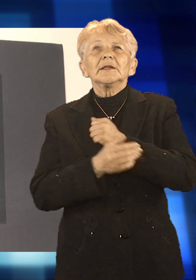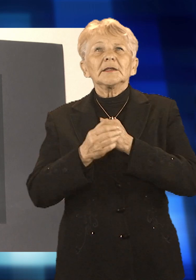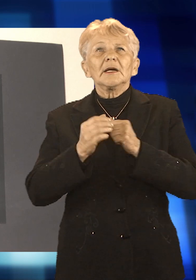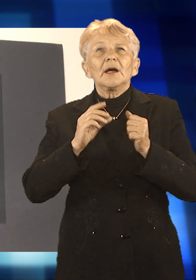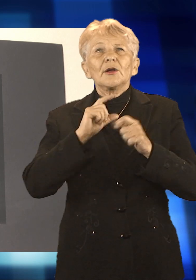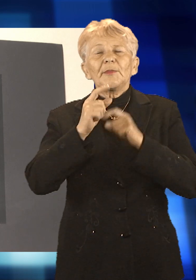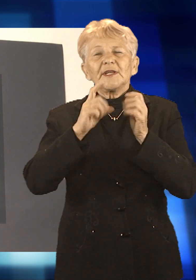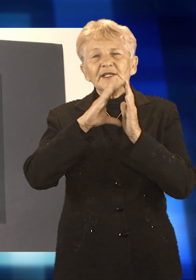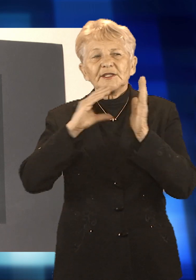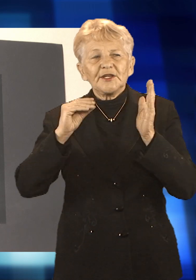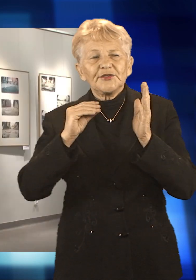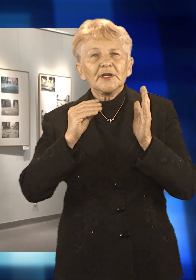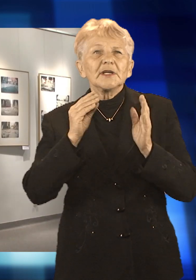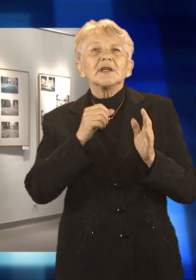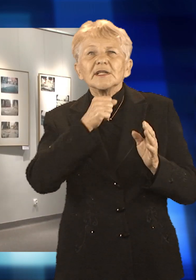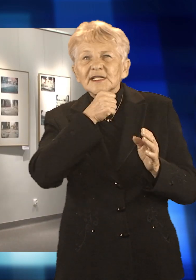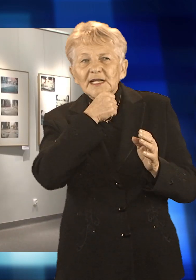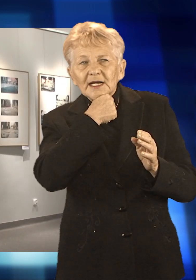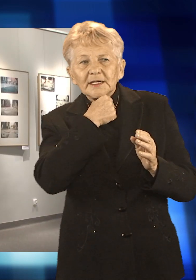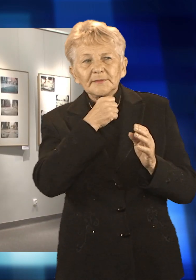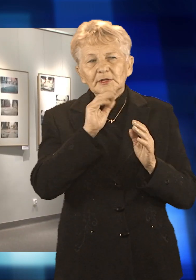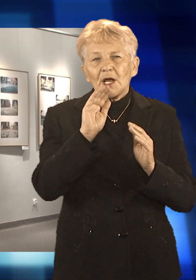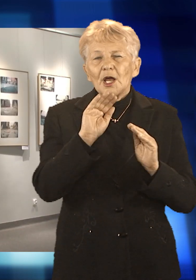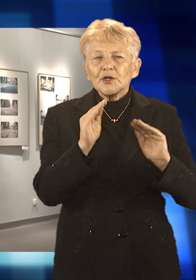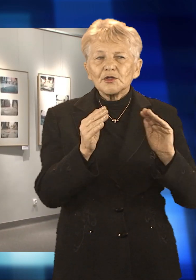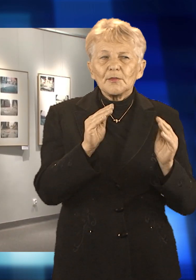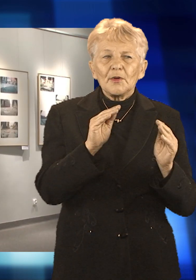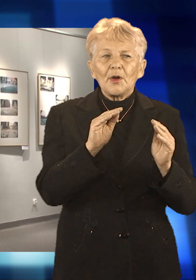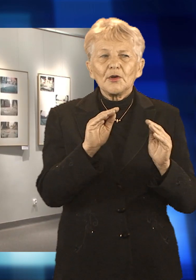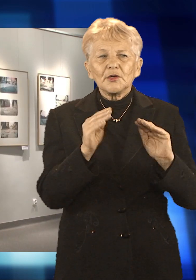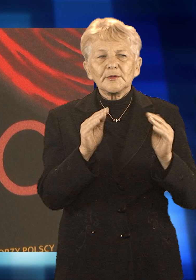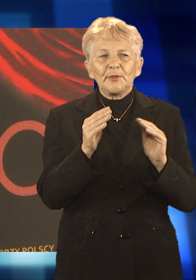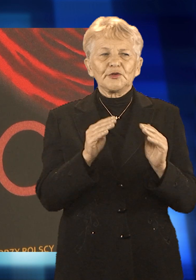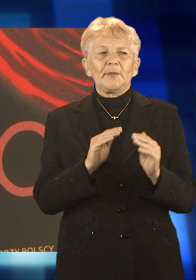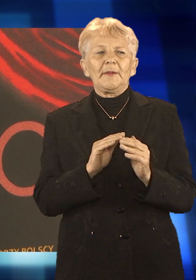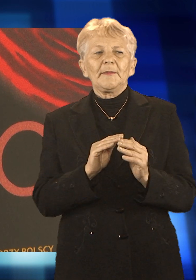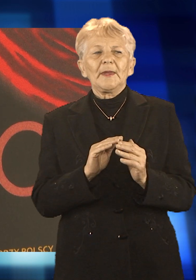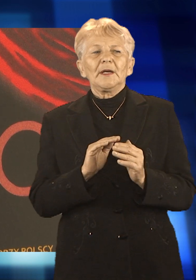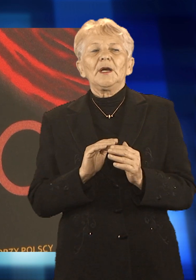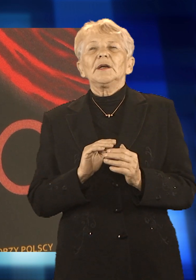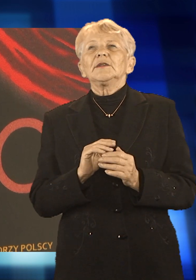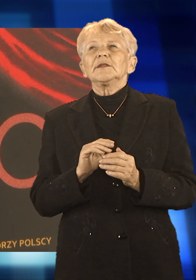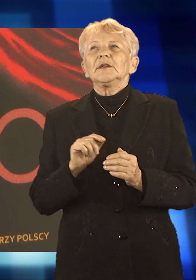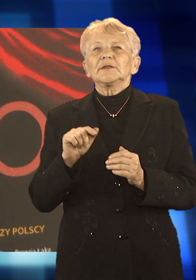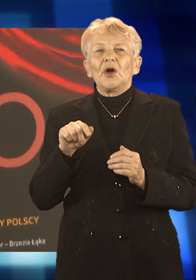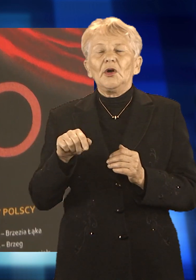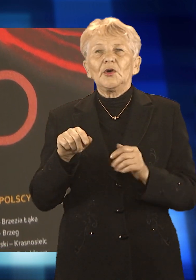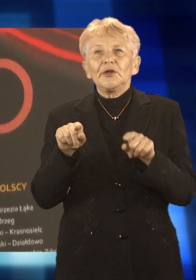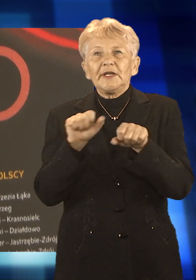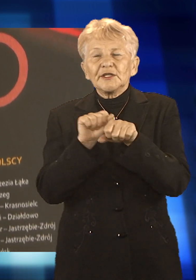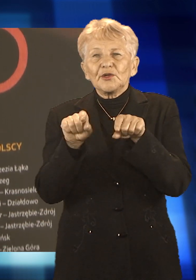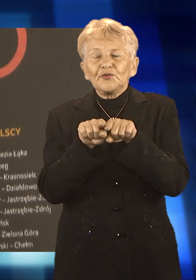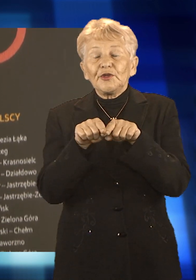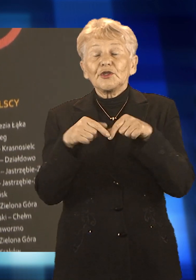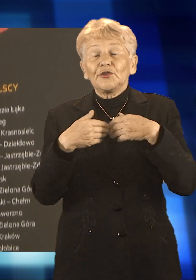aparatem typu kamerę obskura. Technika jest formą powrotu do klasyki fotografii. Zainteresowanie nią niesłabnie, o czym świadczy